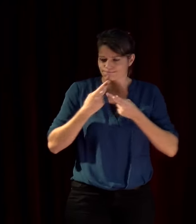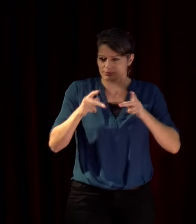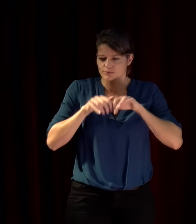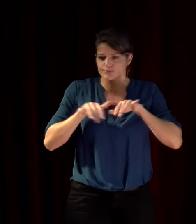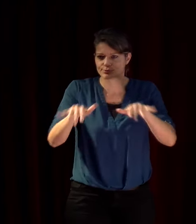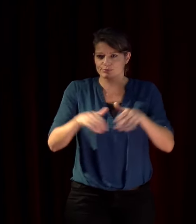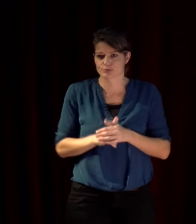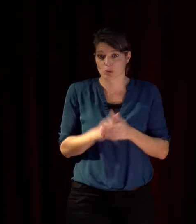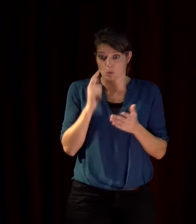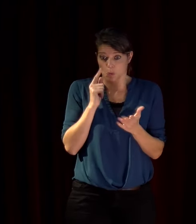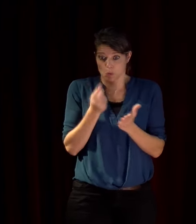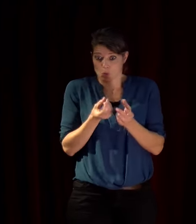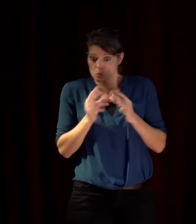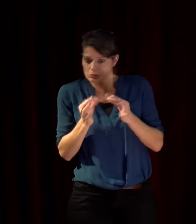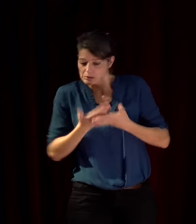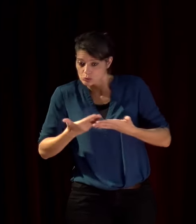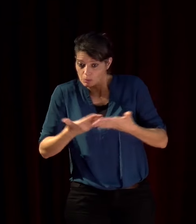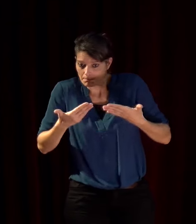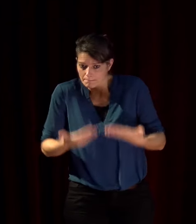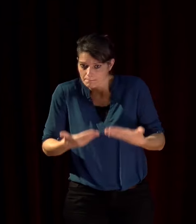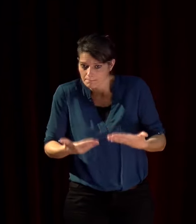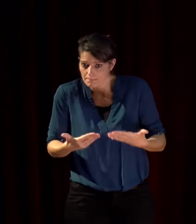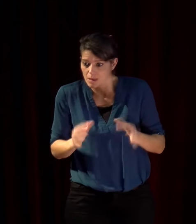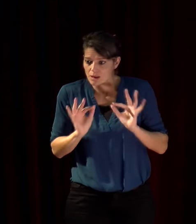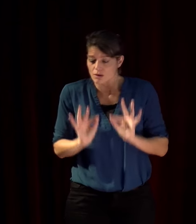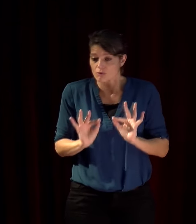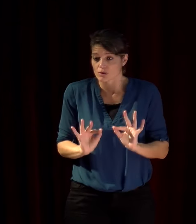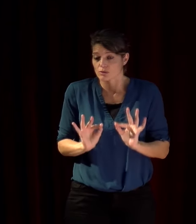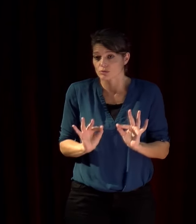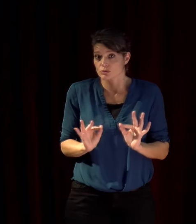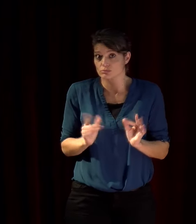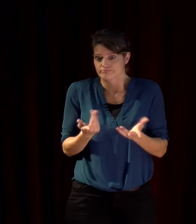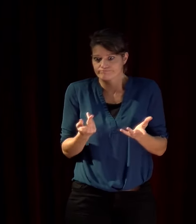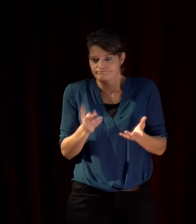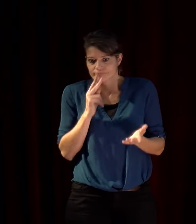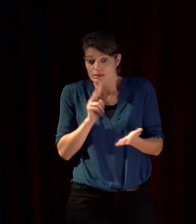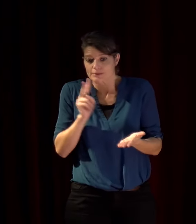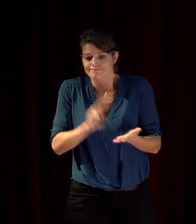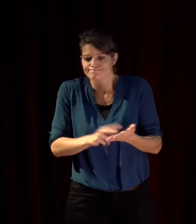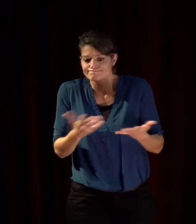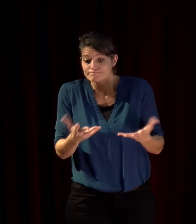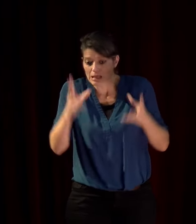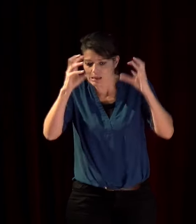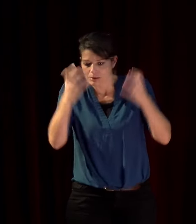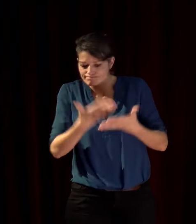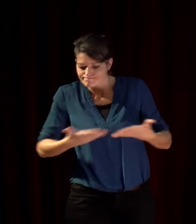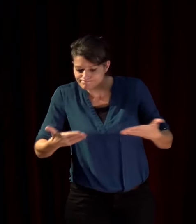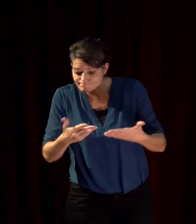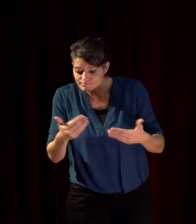de la réalité du climat